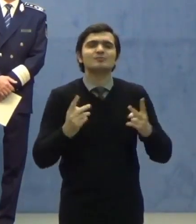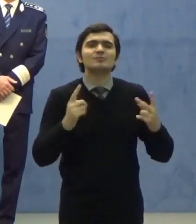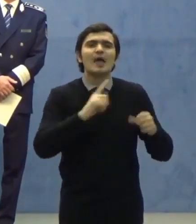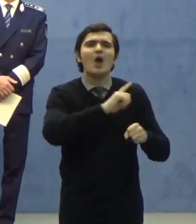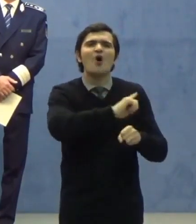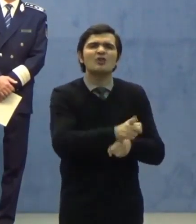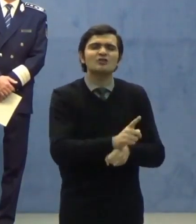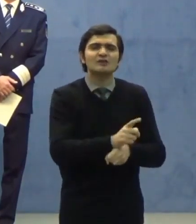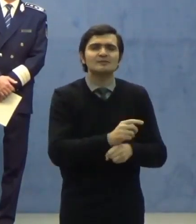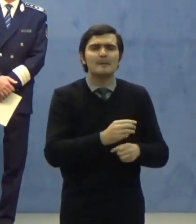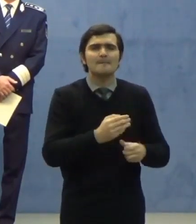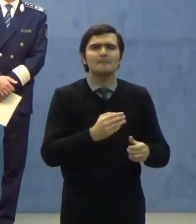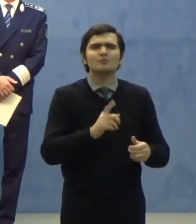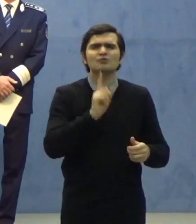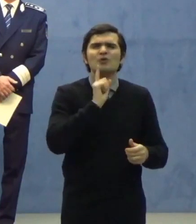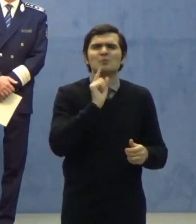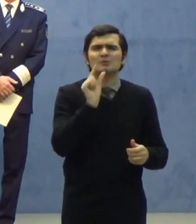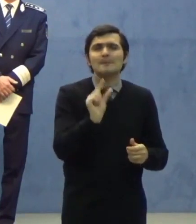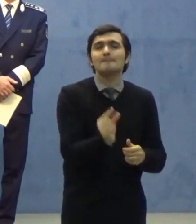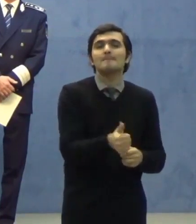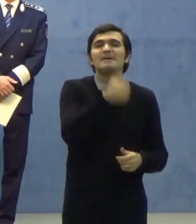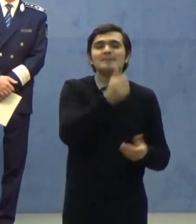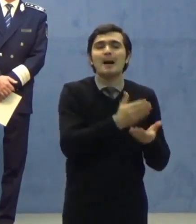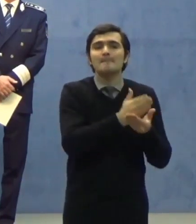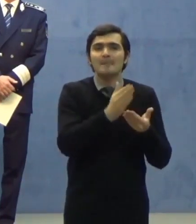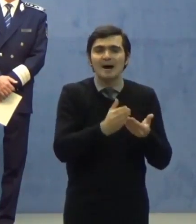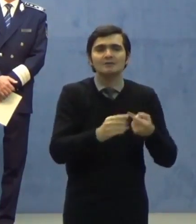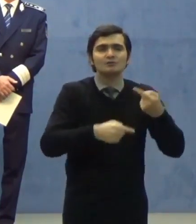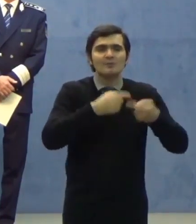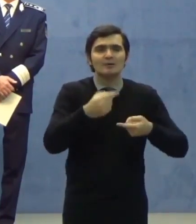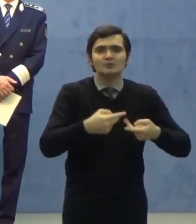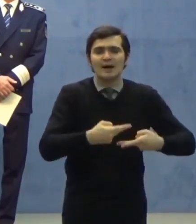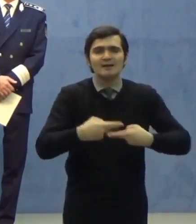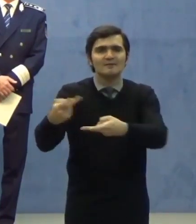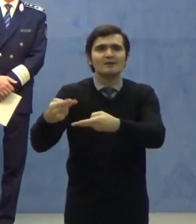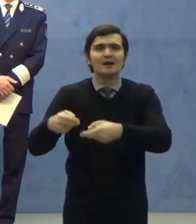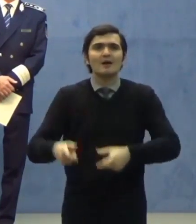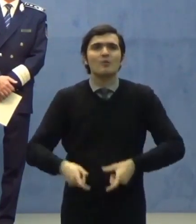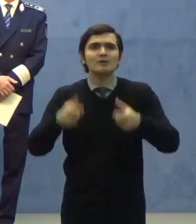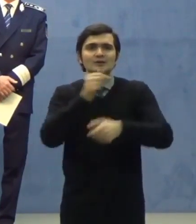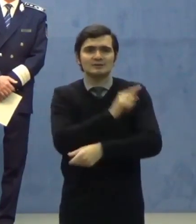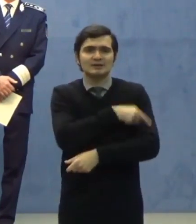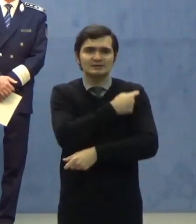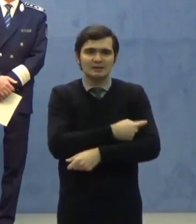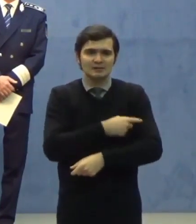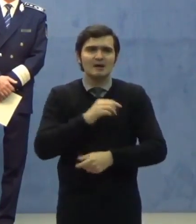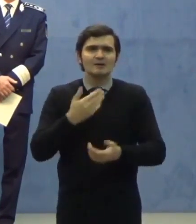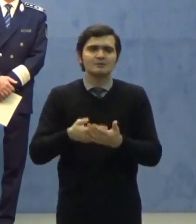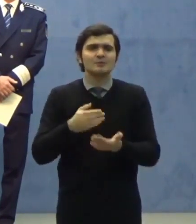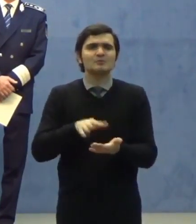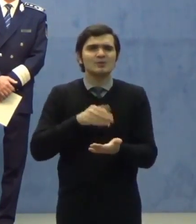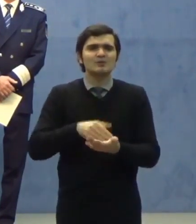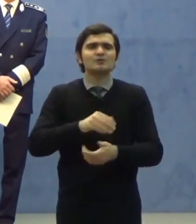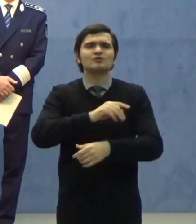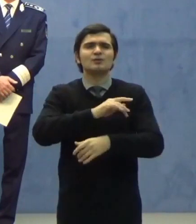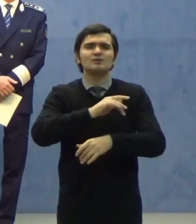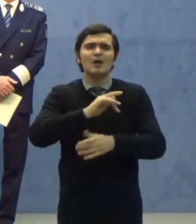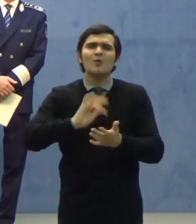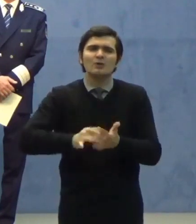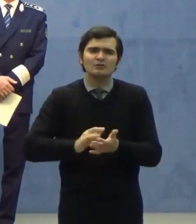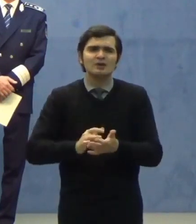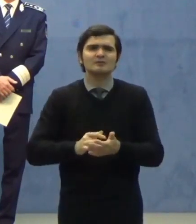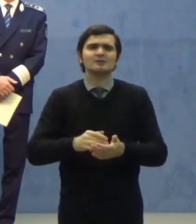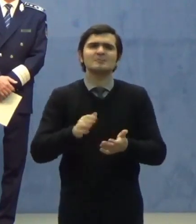cel puțin prima parte al lor și livrarea lor către unitățile sanitare către serviciile de urgență unități de primire urgență